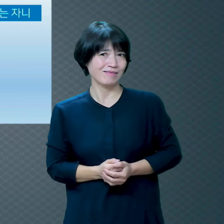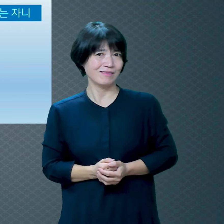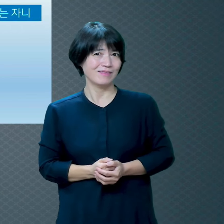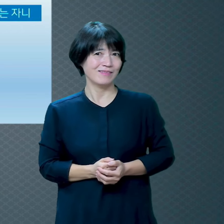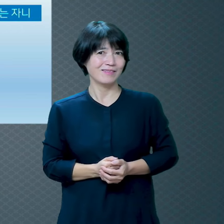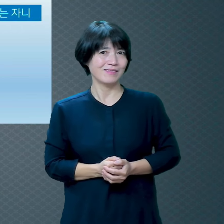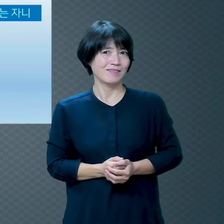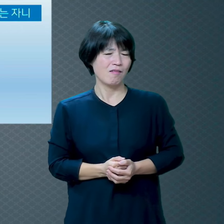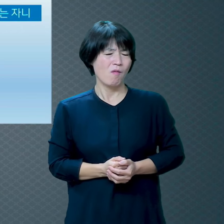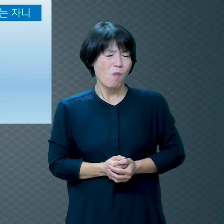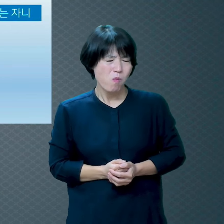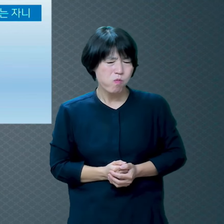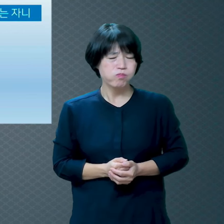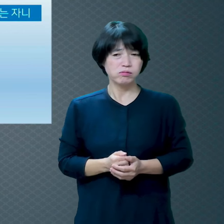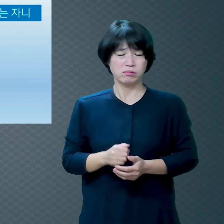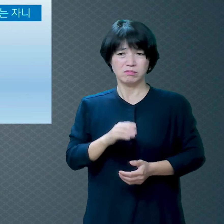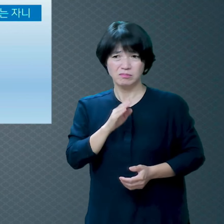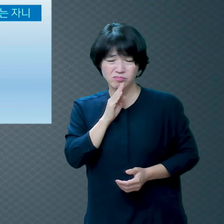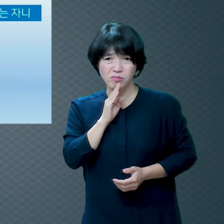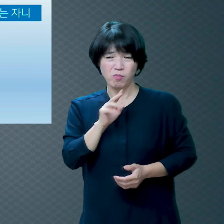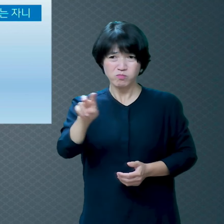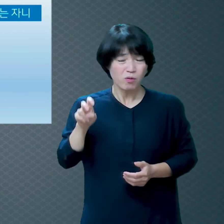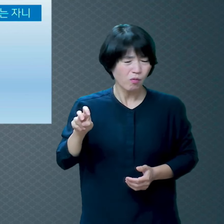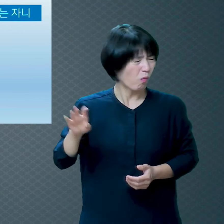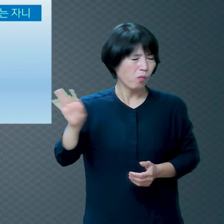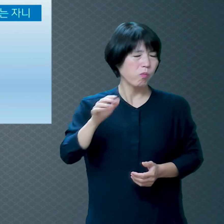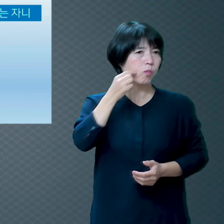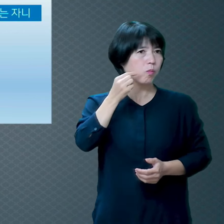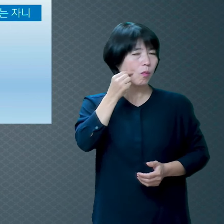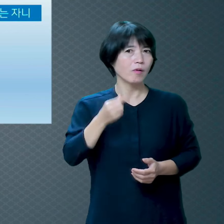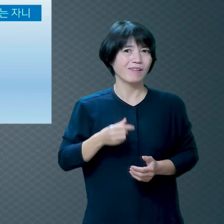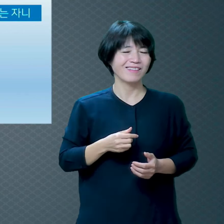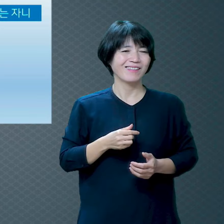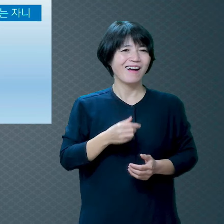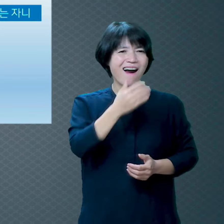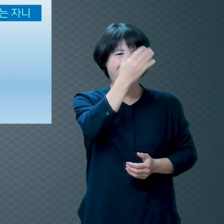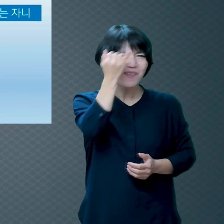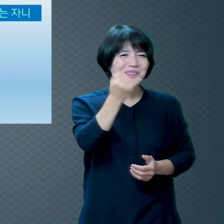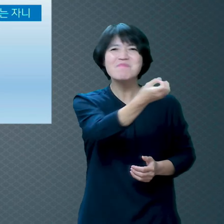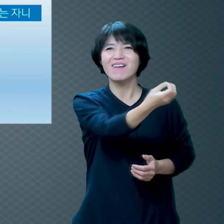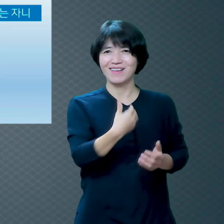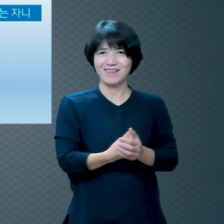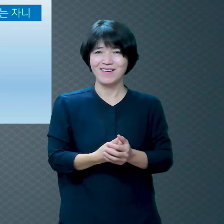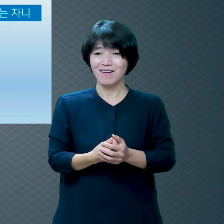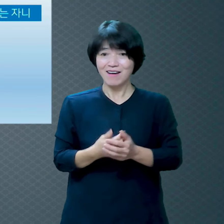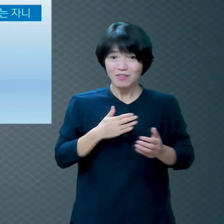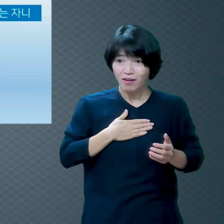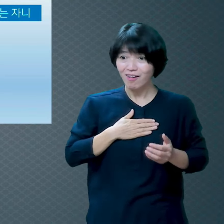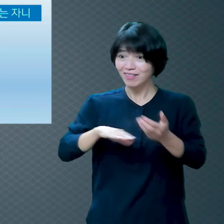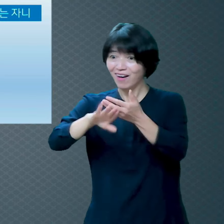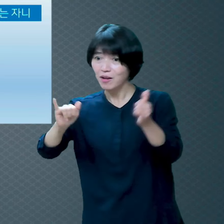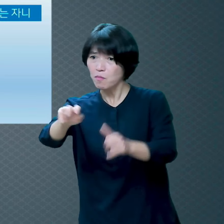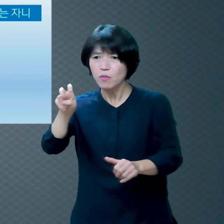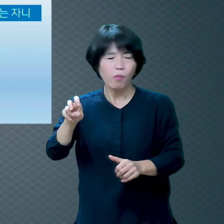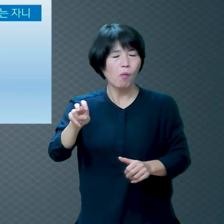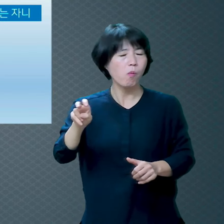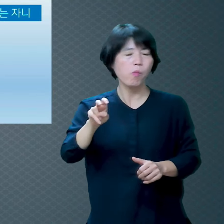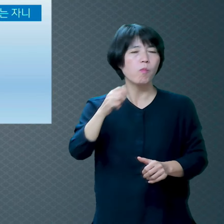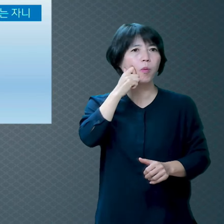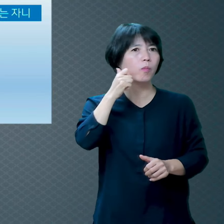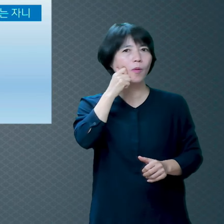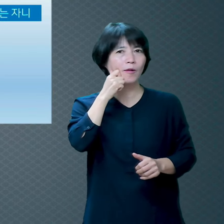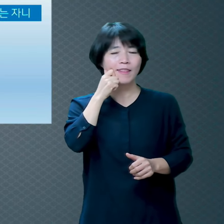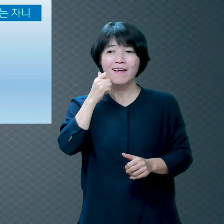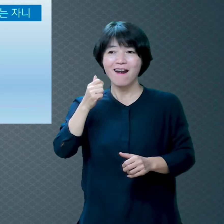어떻게 사람을 미워합니까? 그런 할머니를 봤어요 사람이 어떻게 사람을 미워합니까? 그래서 할아버지가 잘해